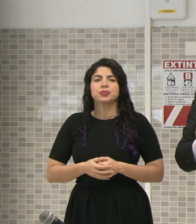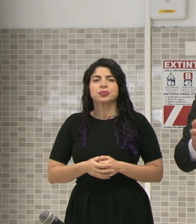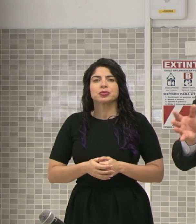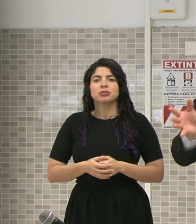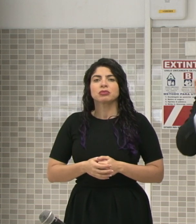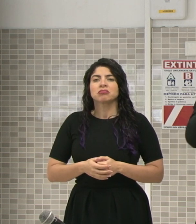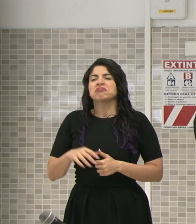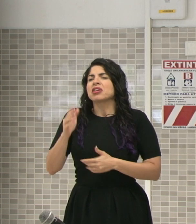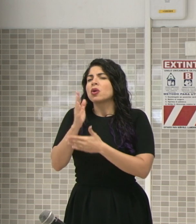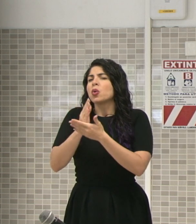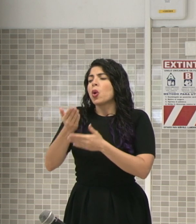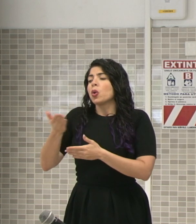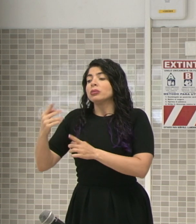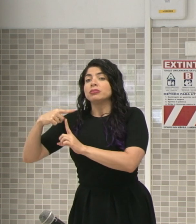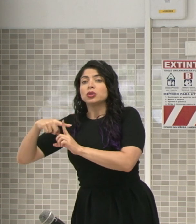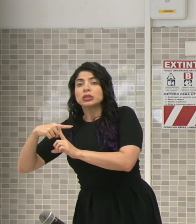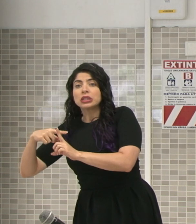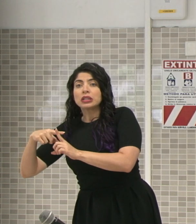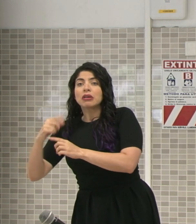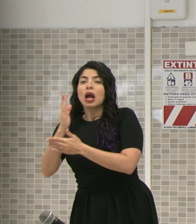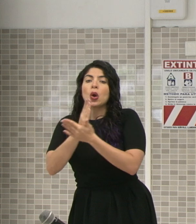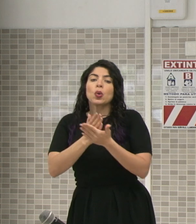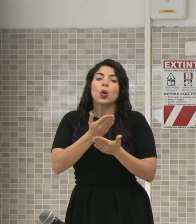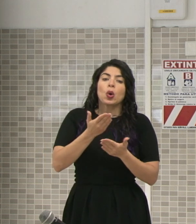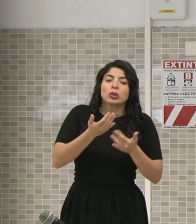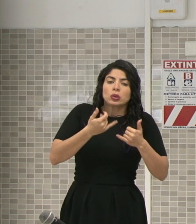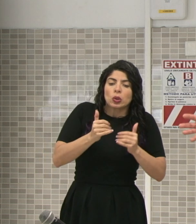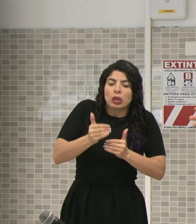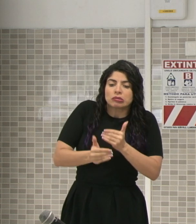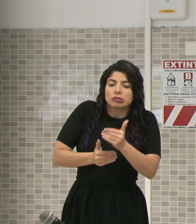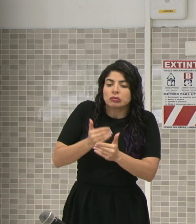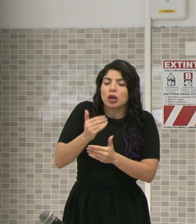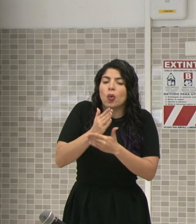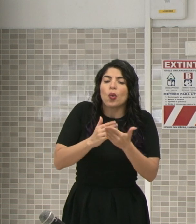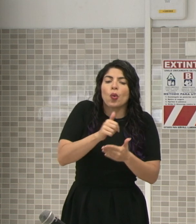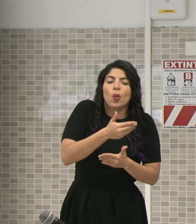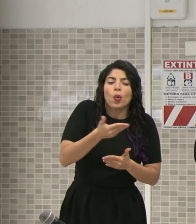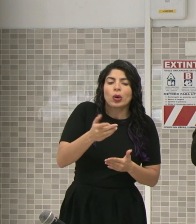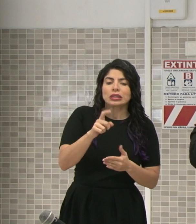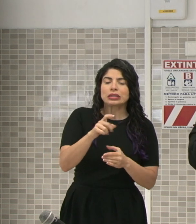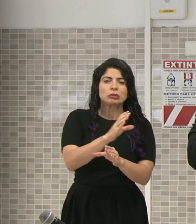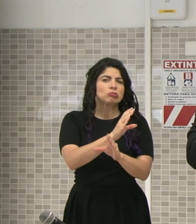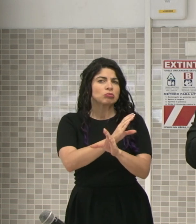Cosas positivas, cosas en desarrollo, cosas en las que hay que tener cuidado.